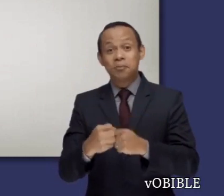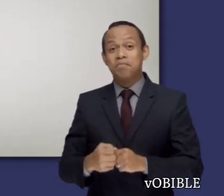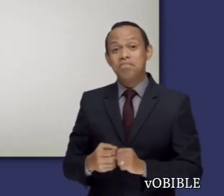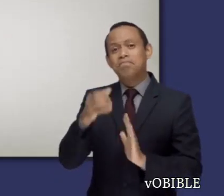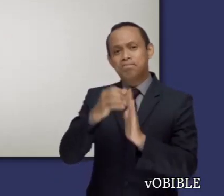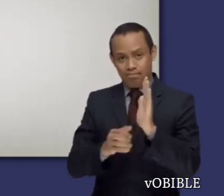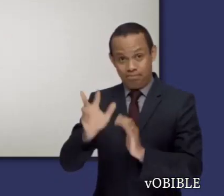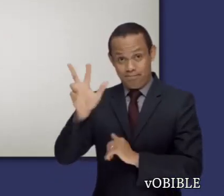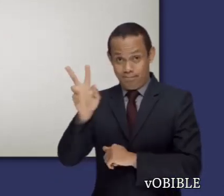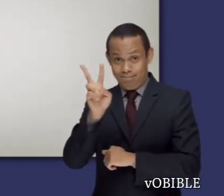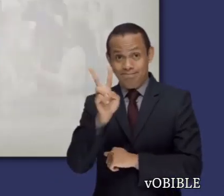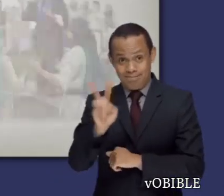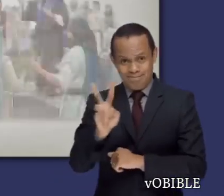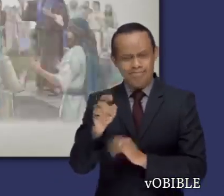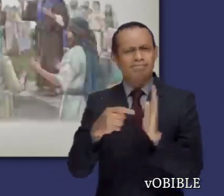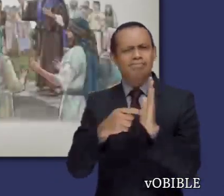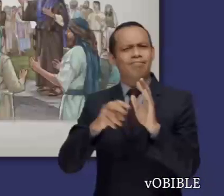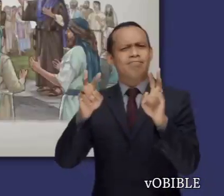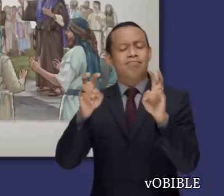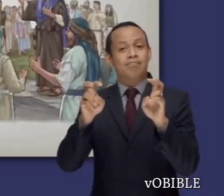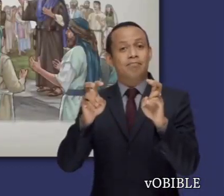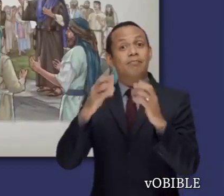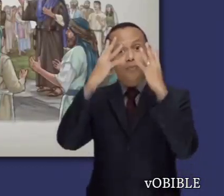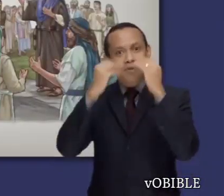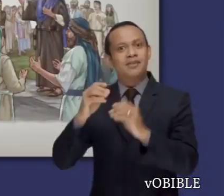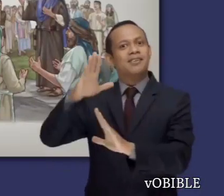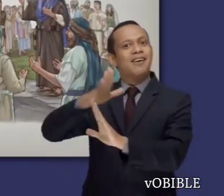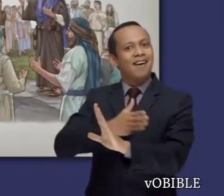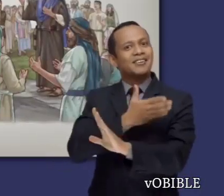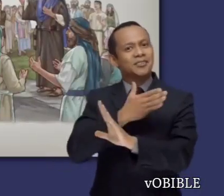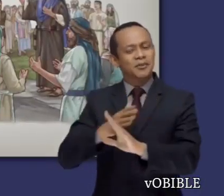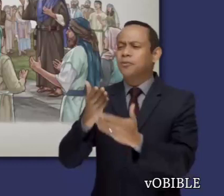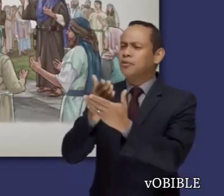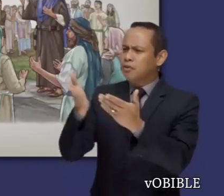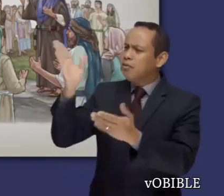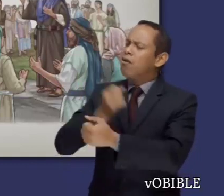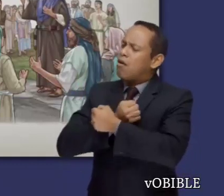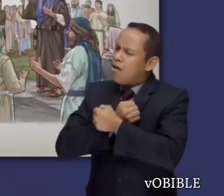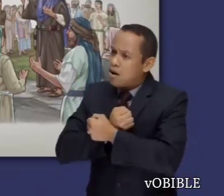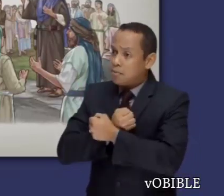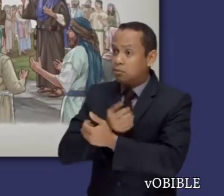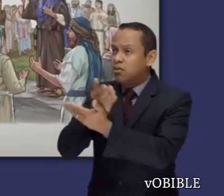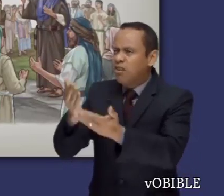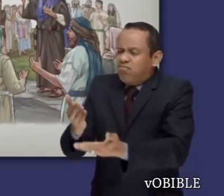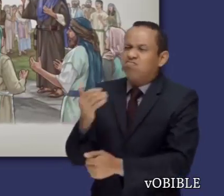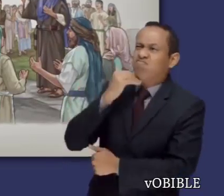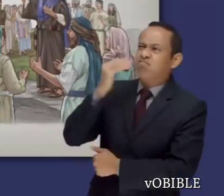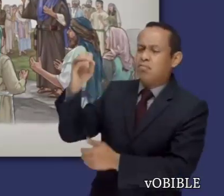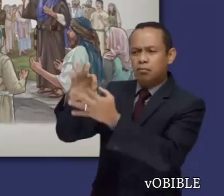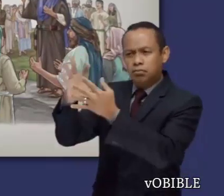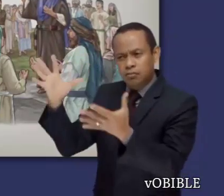El capítulo 32 contiene la canción de Moisés. En ella se destaca que Dios fue fiel a los israelitas, pero los